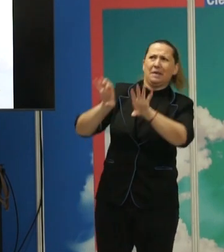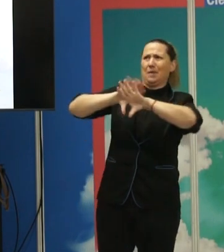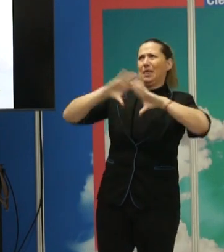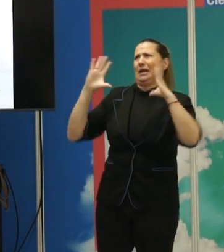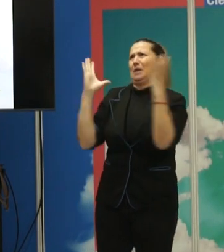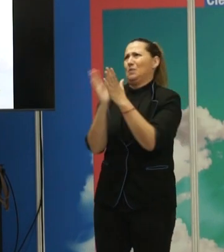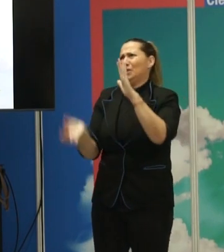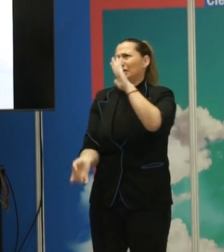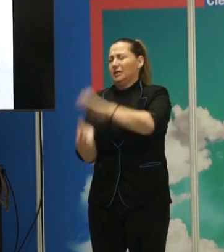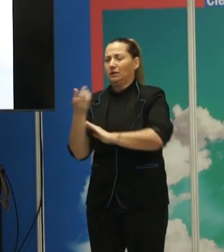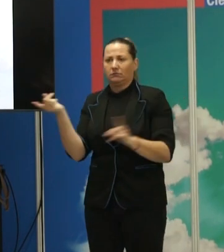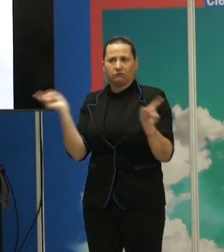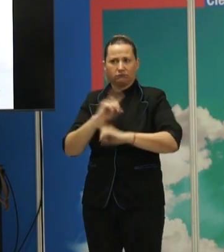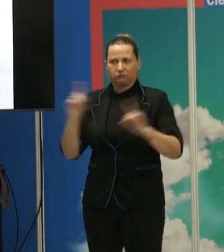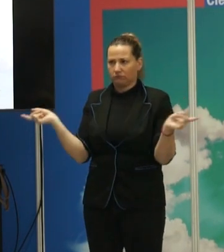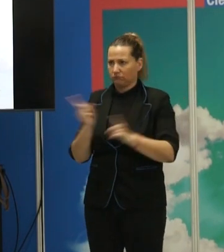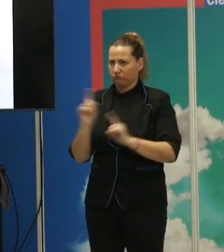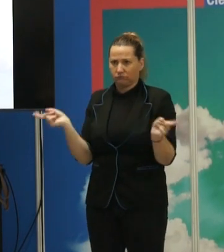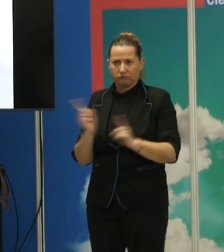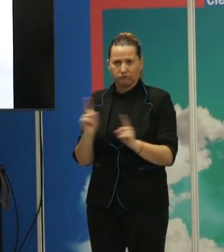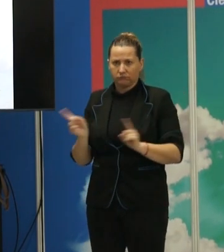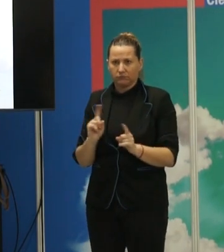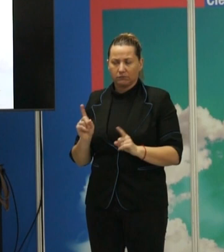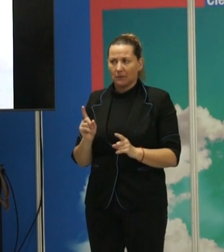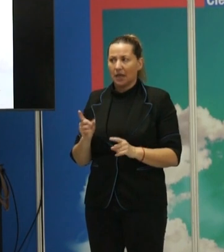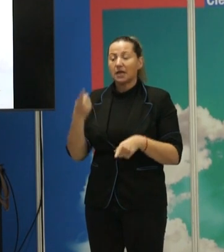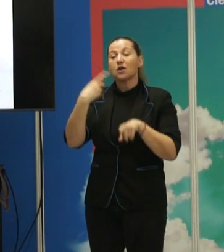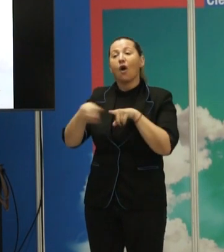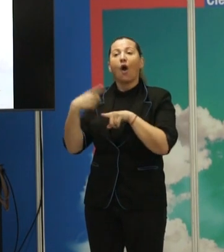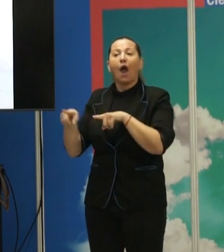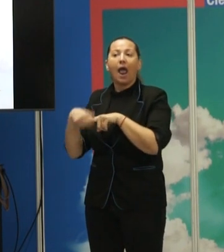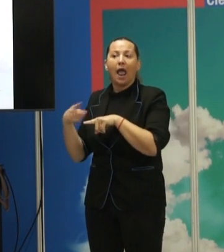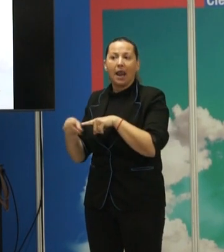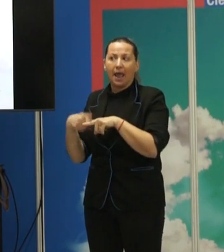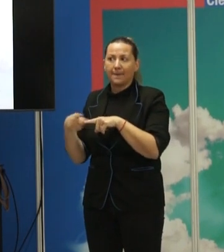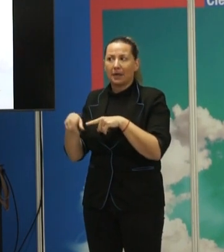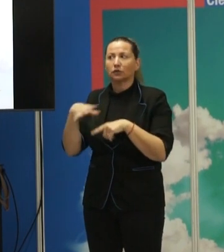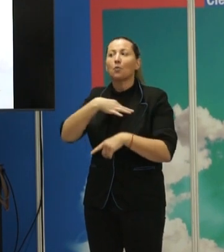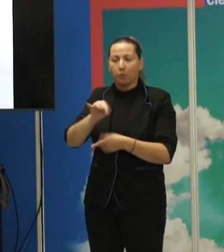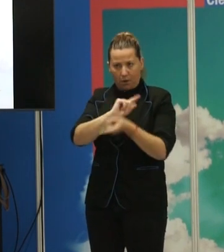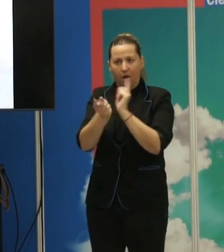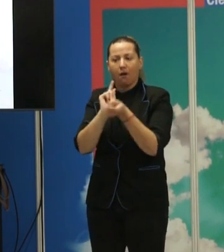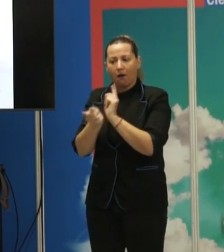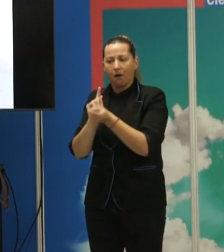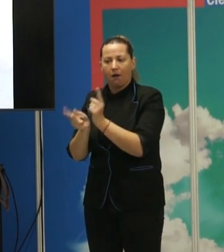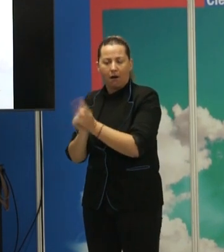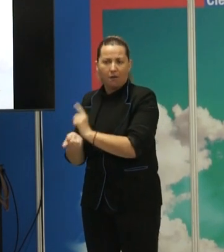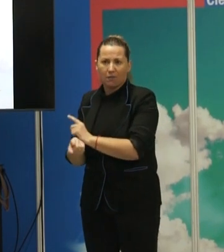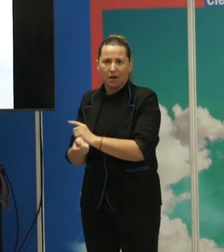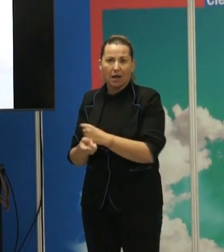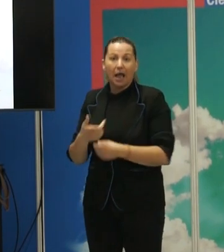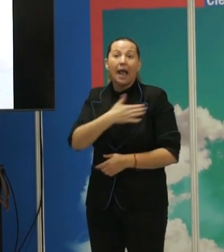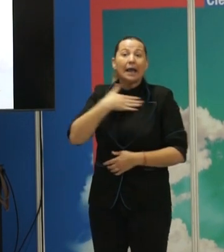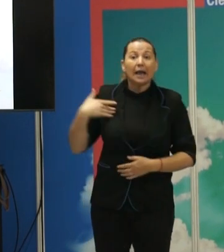verdad que todas las culturas las hayan entendido igual y no es verdad que los elementos que las conforman no puedan cambiar. Cambian todo el rato,